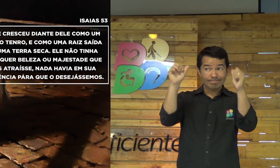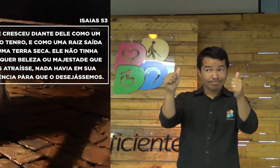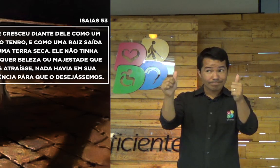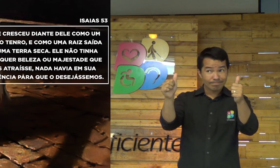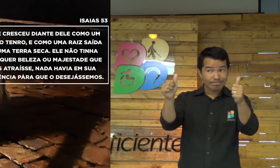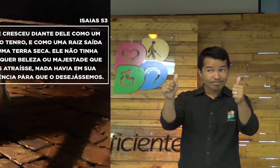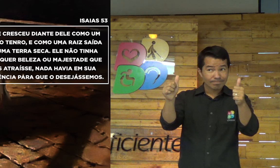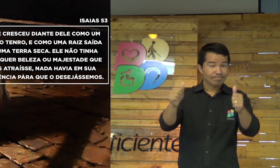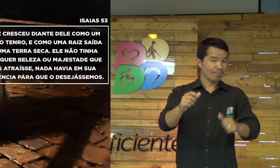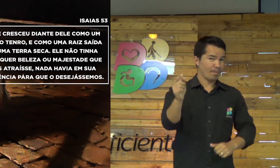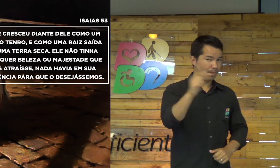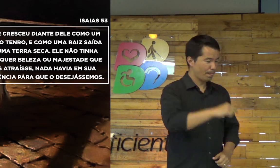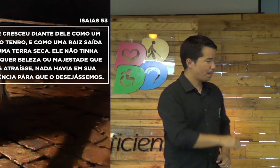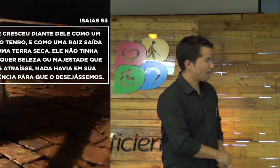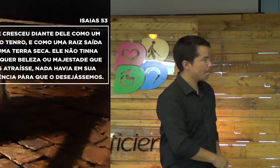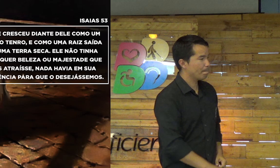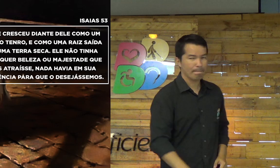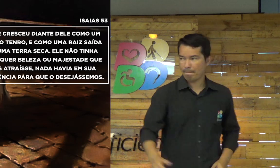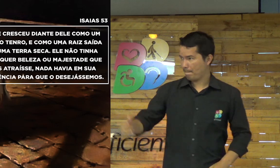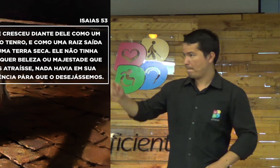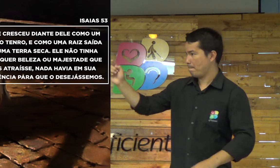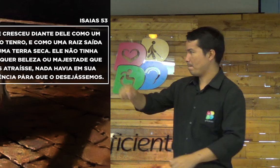se perdendo e a sua fé sendo prejudicada.